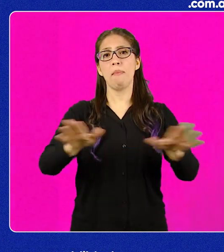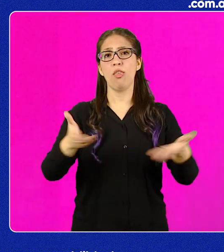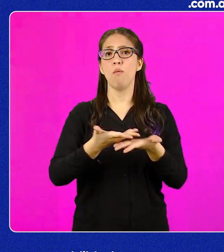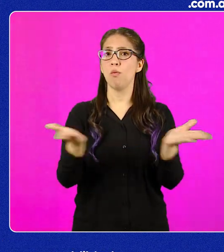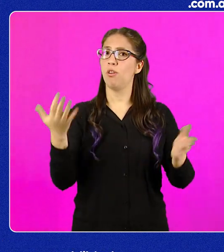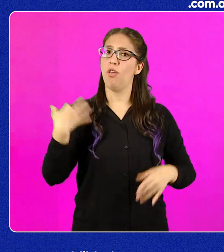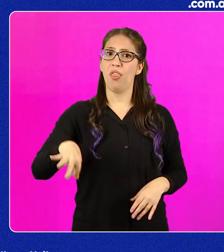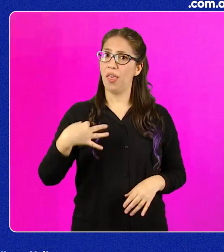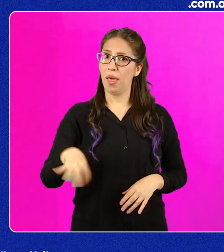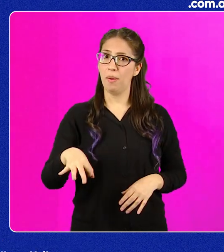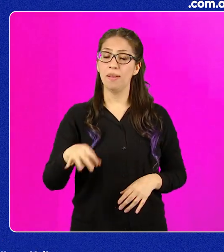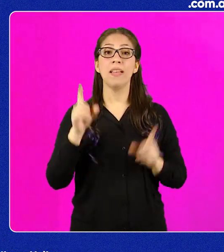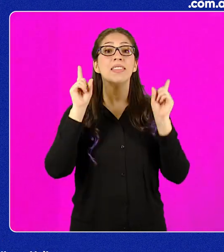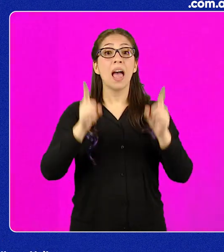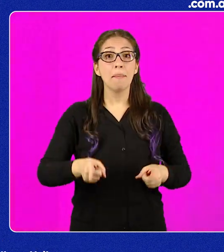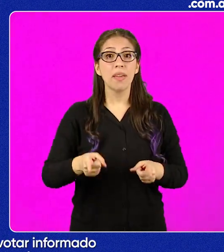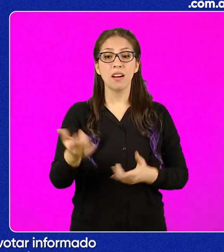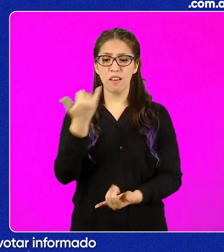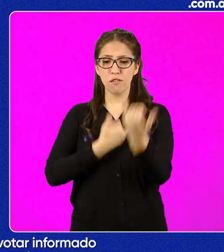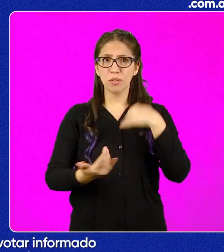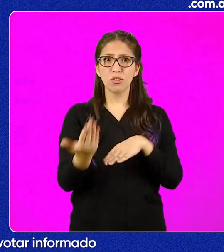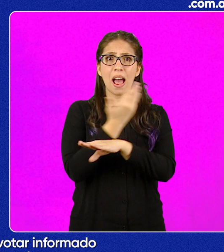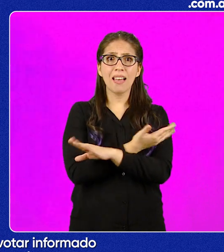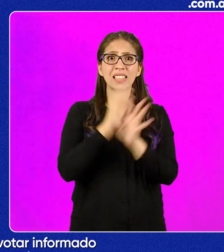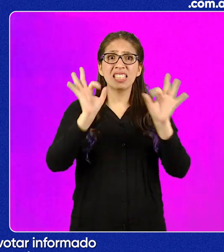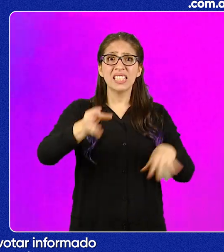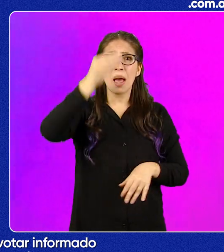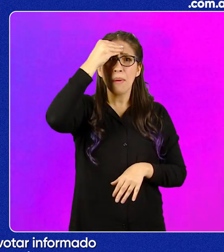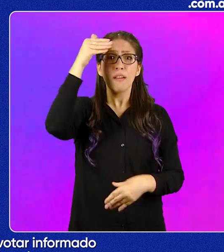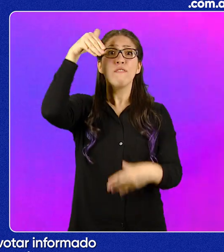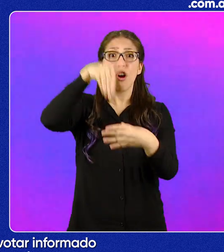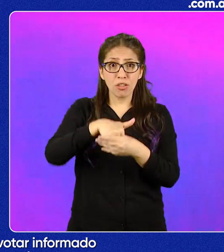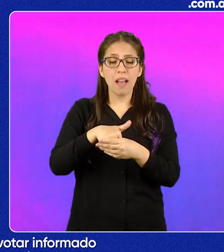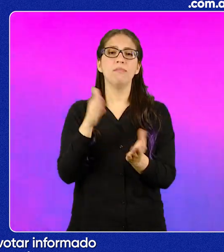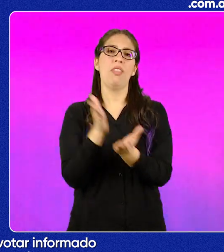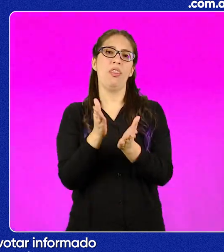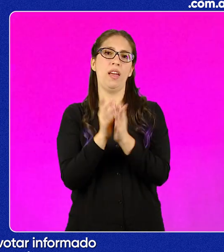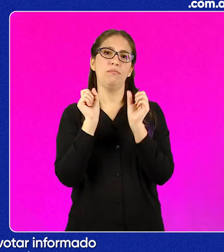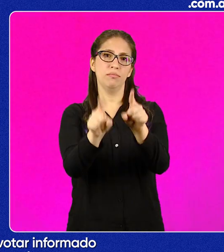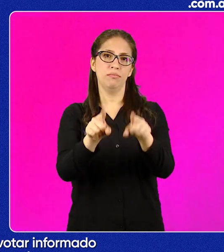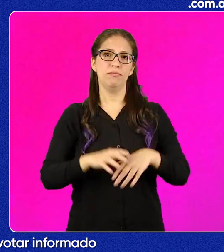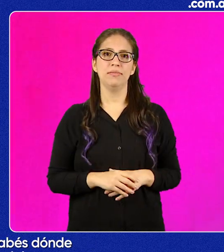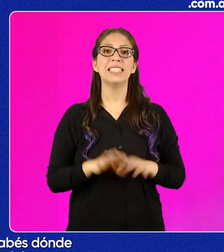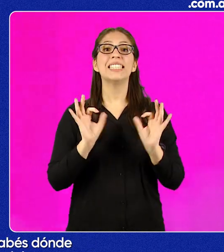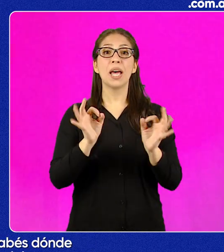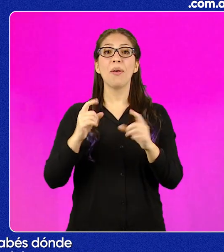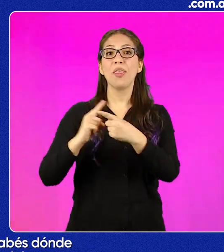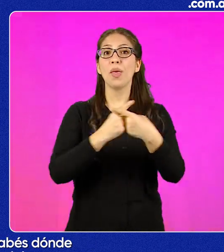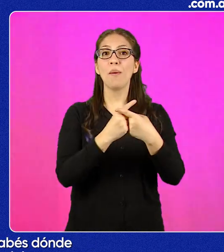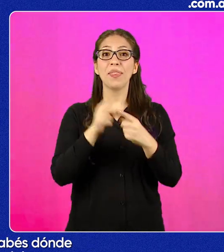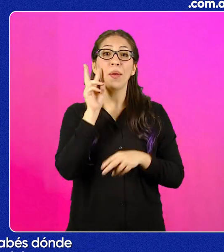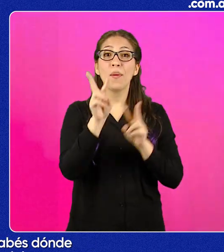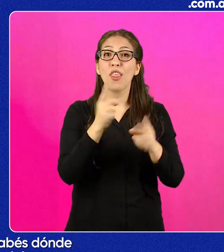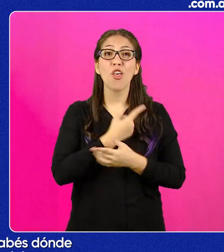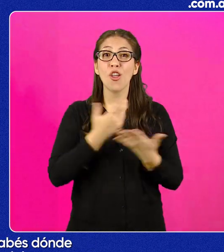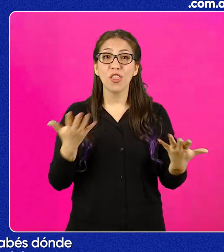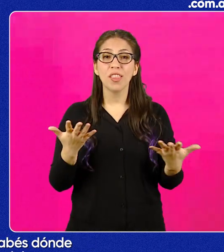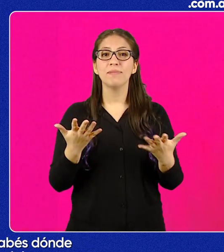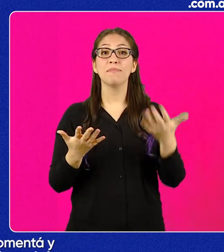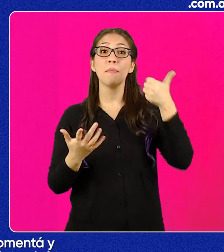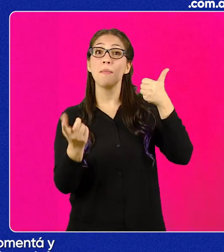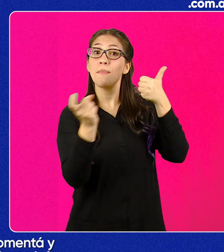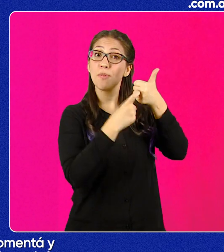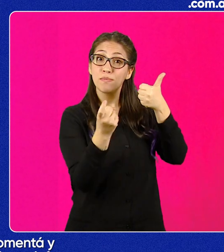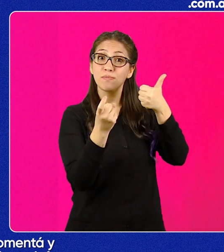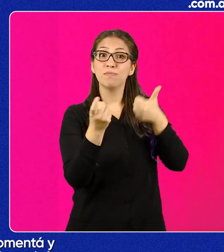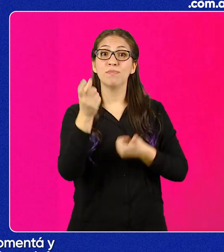nuestra responsabilidad como medio público. Pero además, votar informado es tu derecho. Ahora ya sabés dónde seguir los debates.